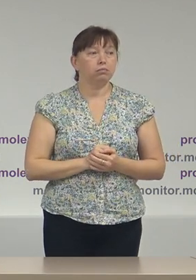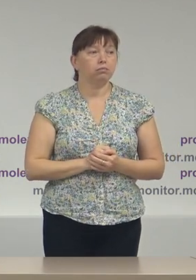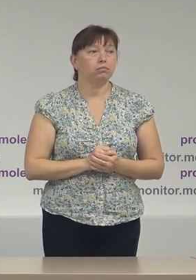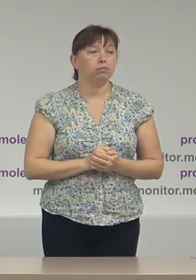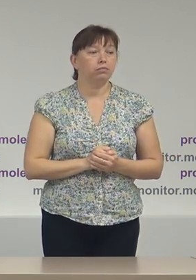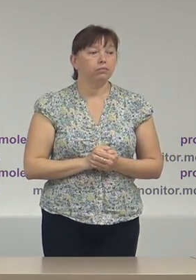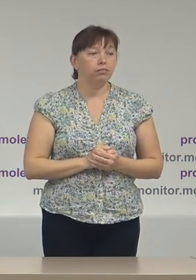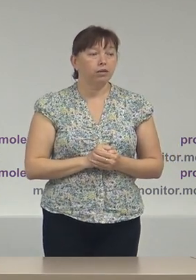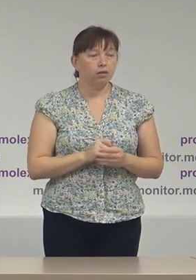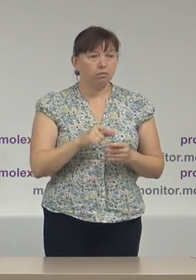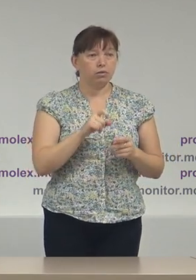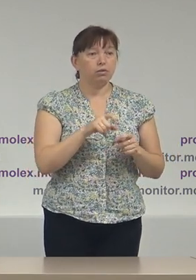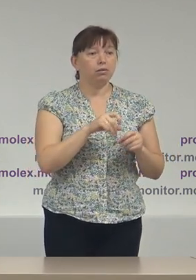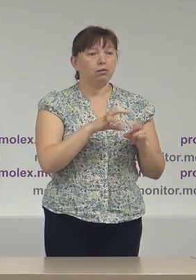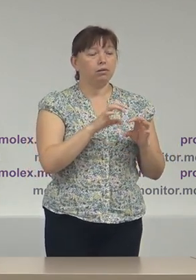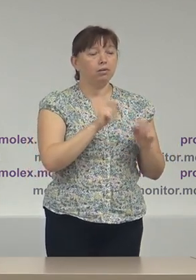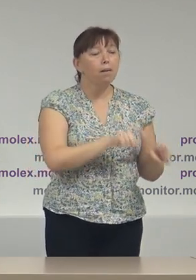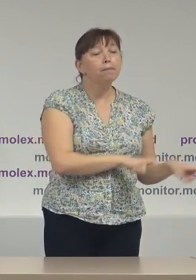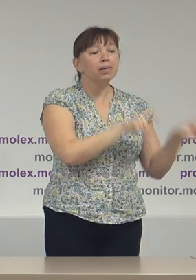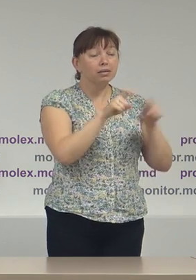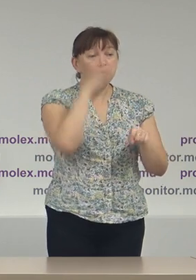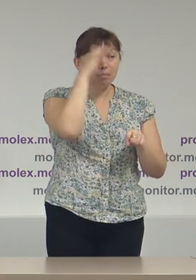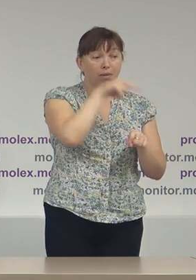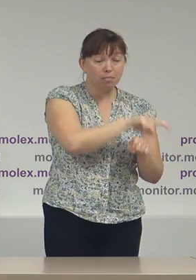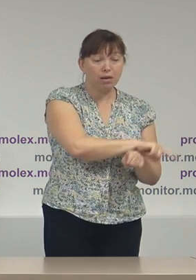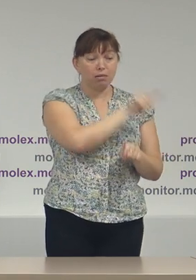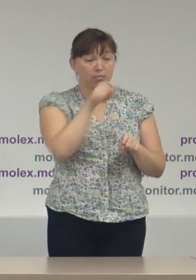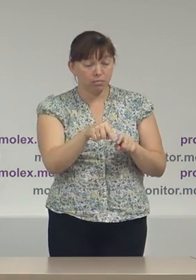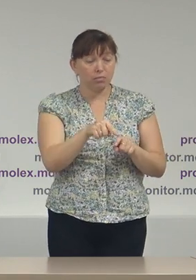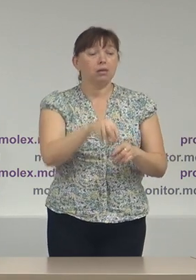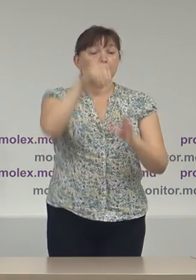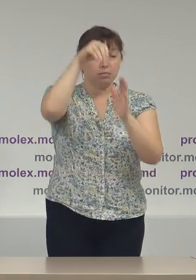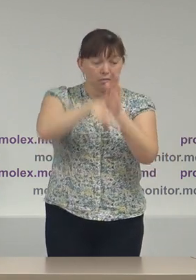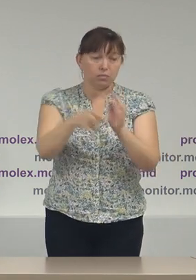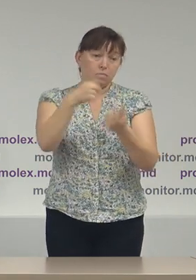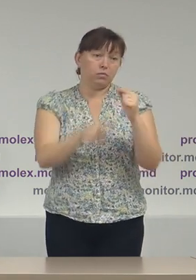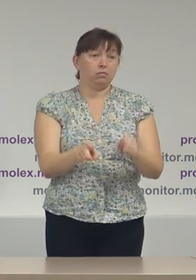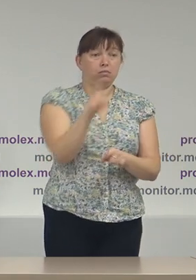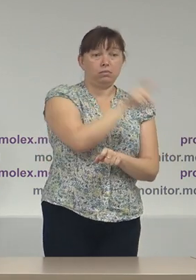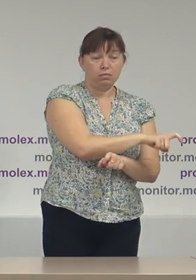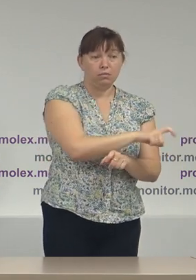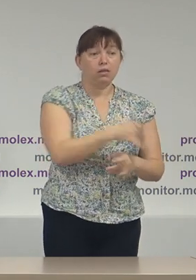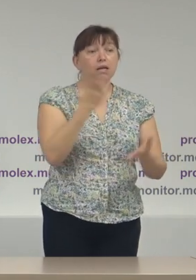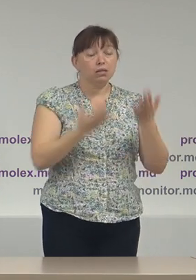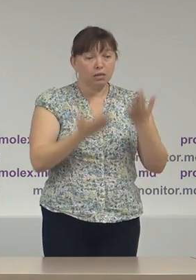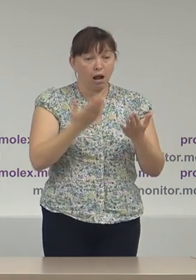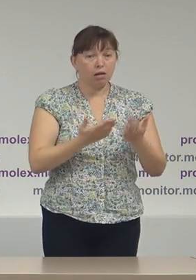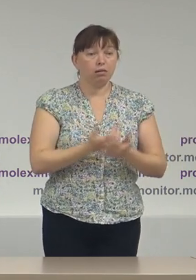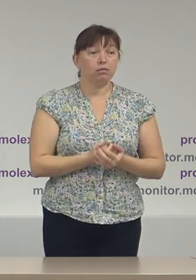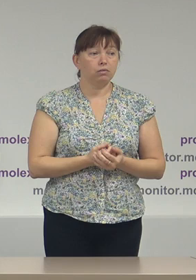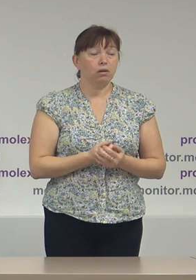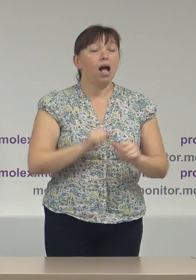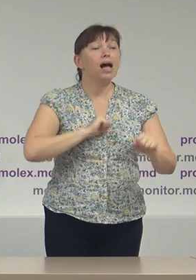să părăsească teritoriul regiunei transnistriană pentru a-și exercita dreptul la vot în cazul în care